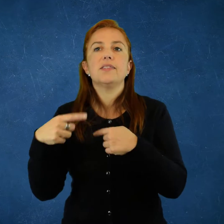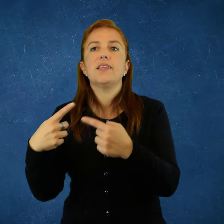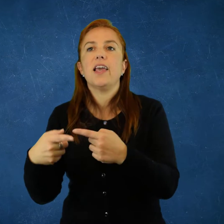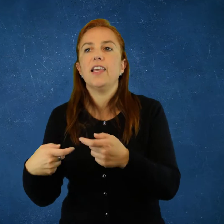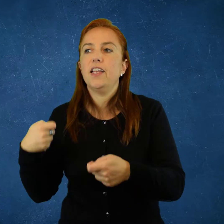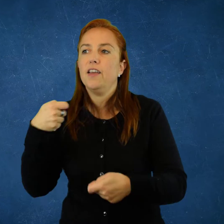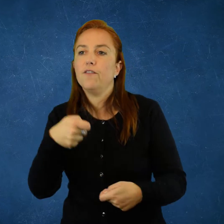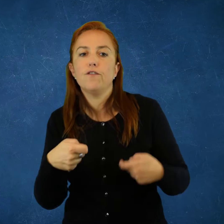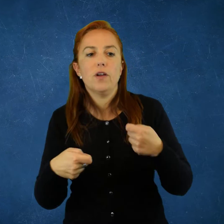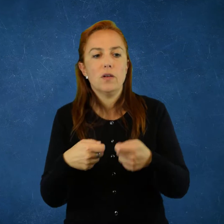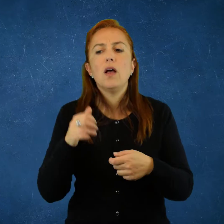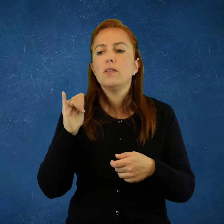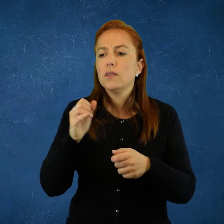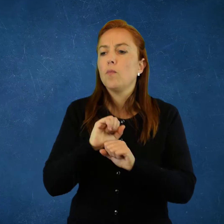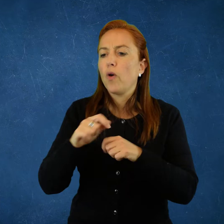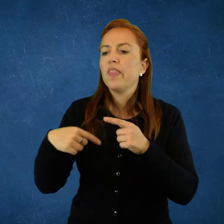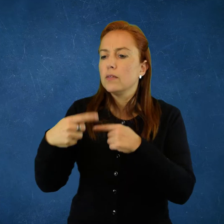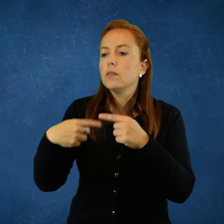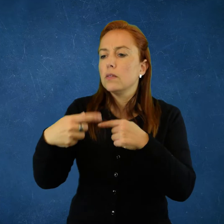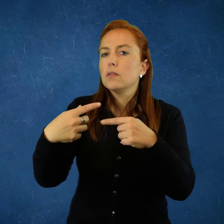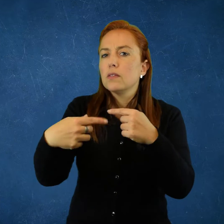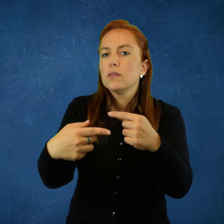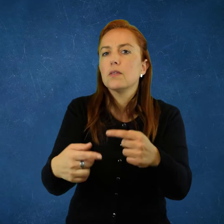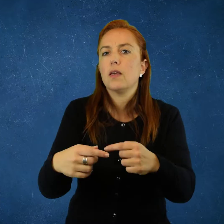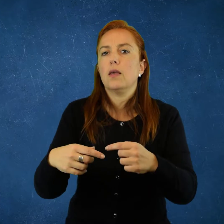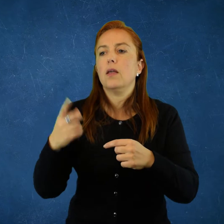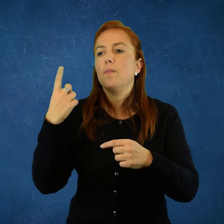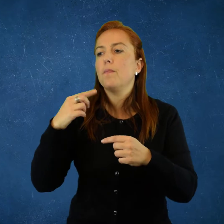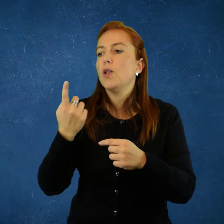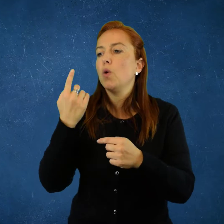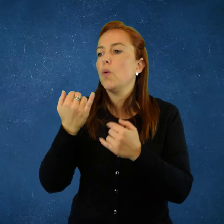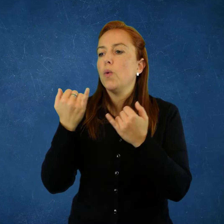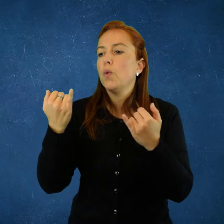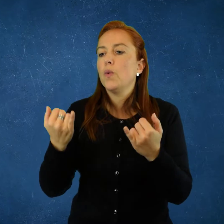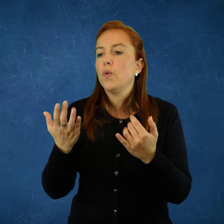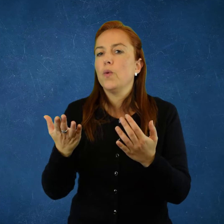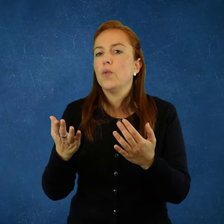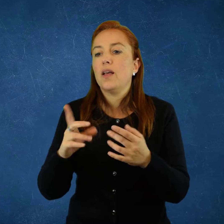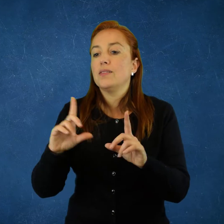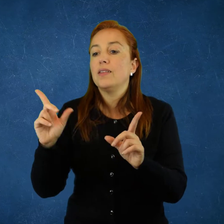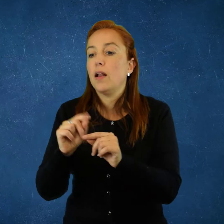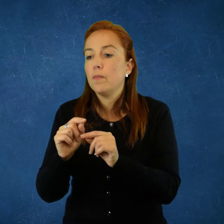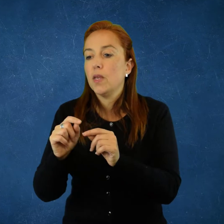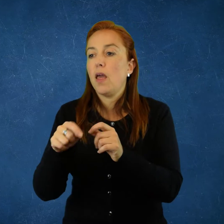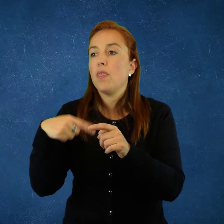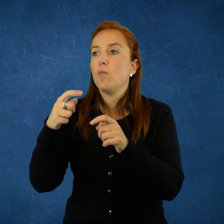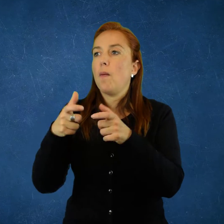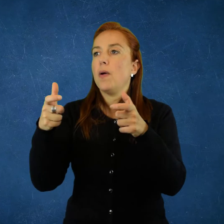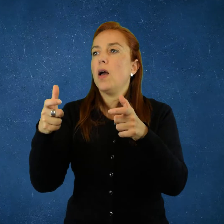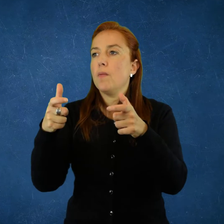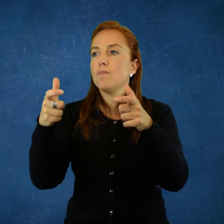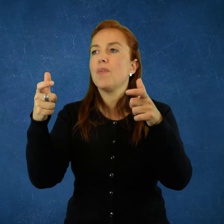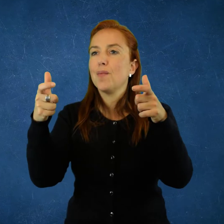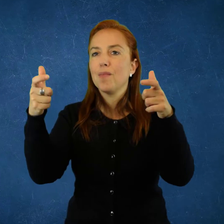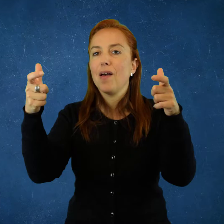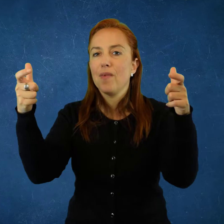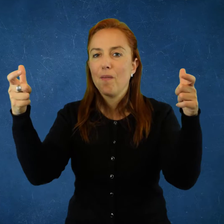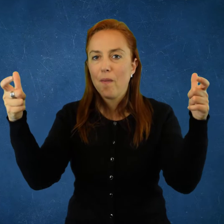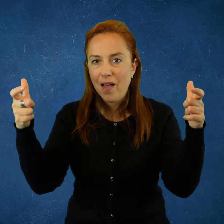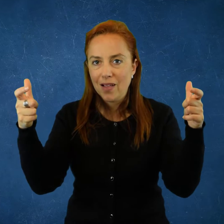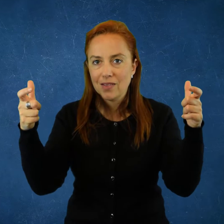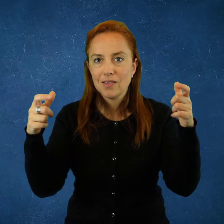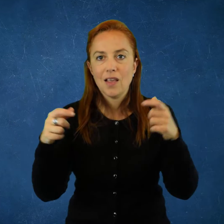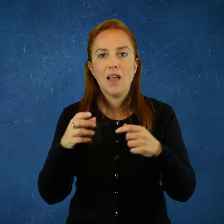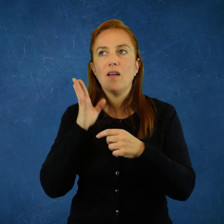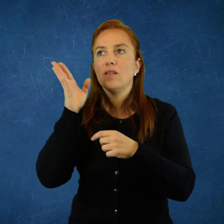Entonces alguien me puede decir, bueno, profesor, podés salir a las otras clases y seguir con tu inversión, sin duda. Pero también se me va a terminar el